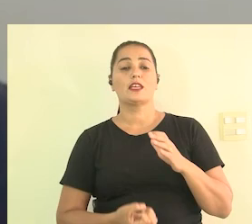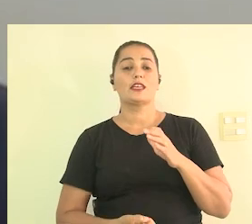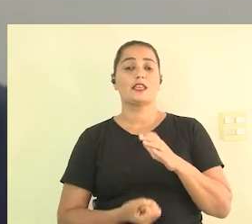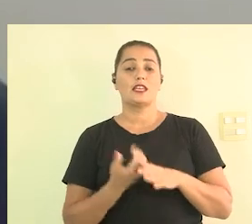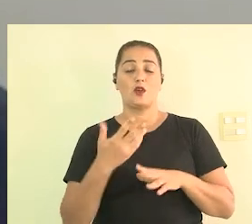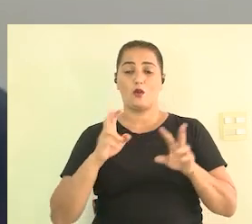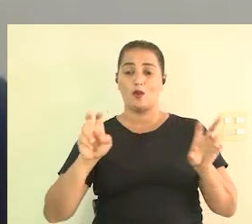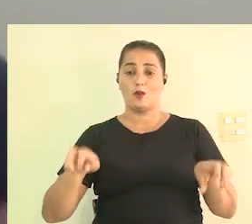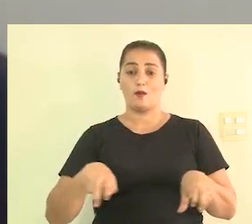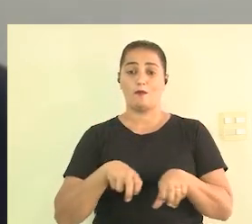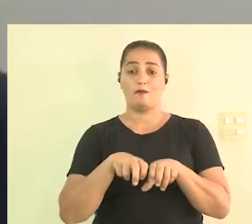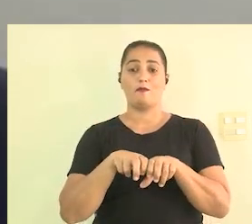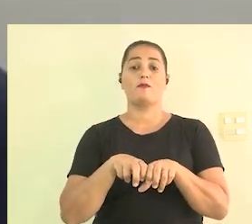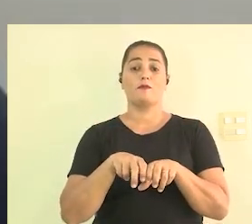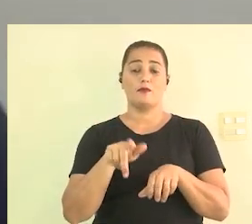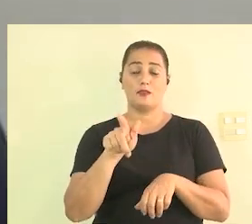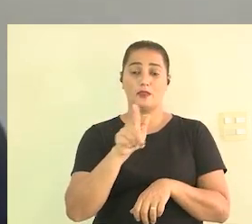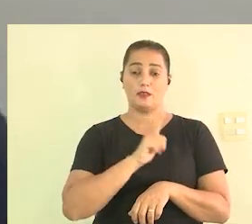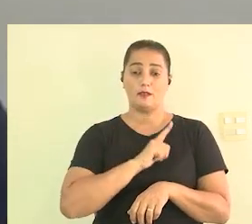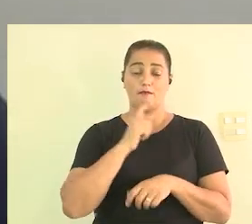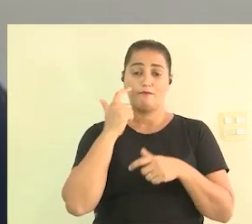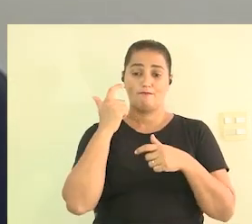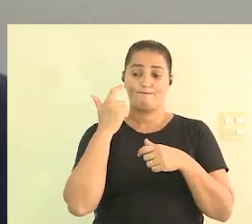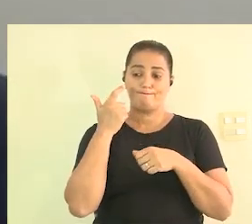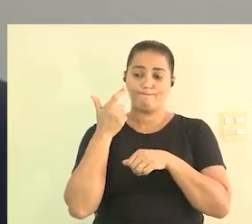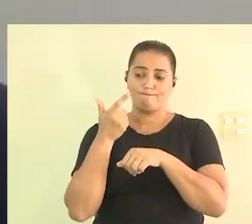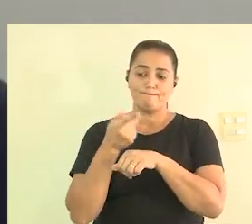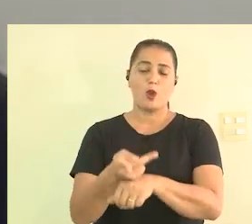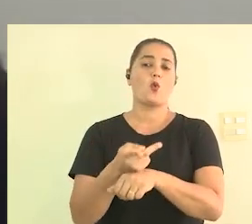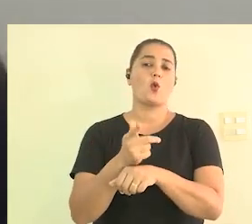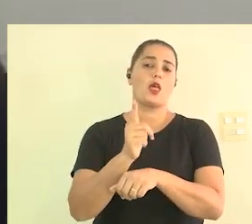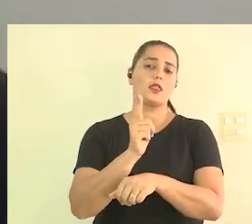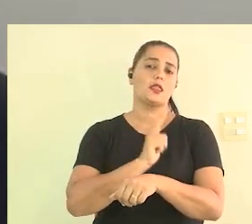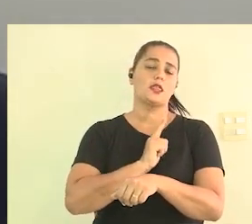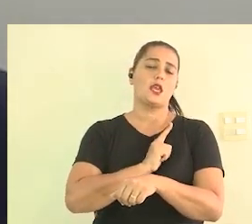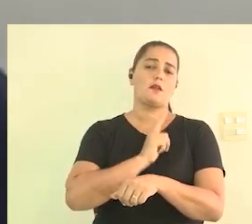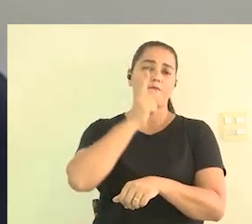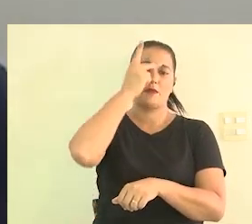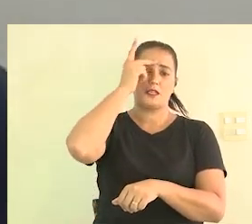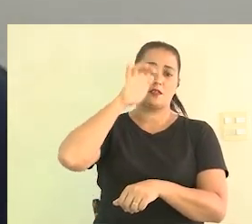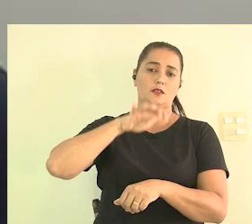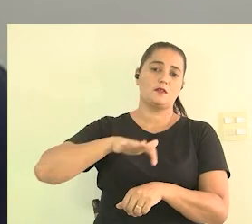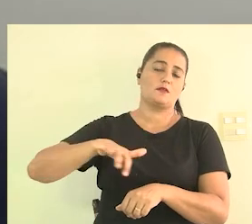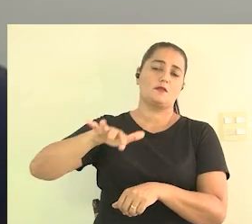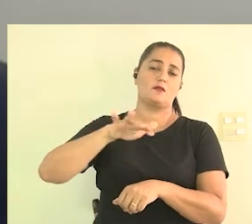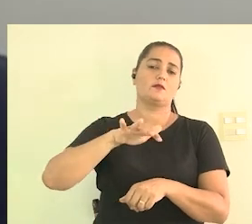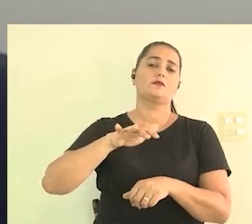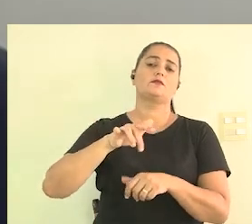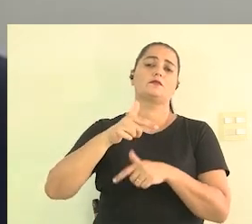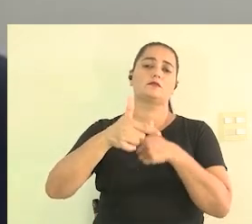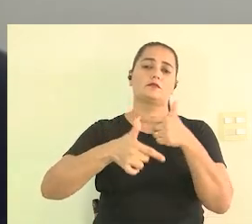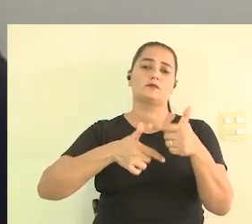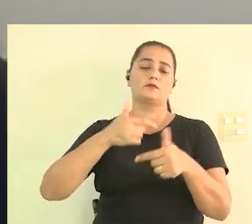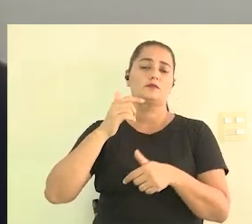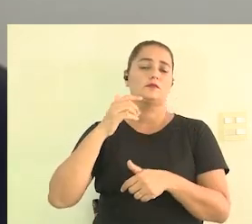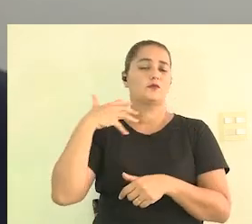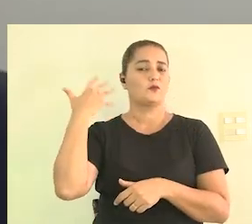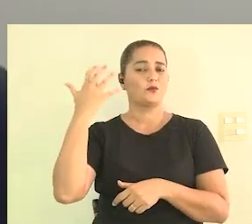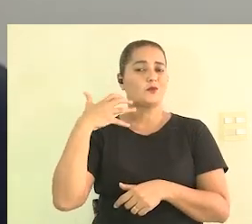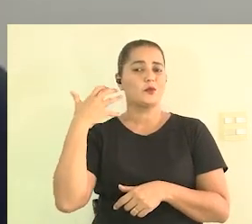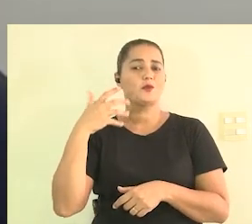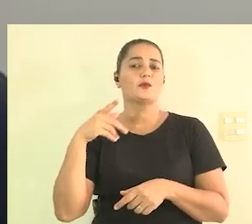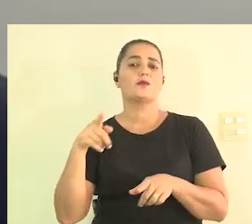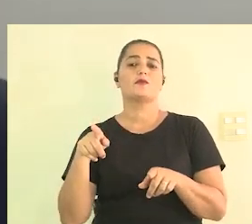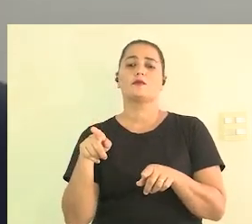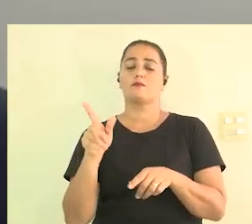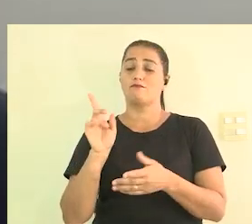pessoas da área da produção da equipe de música aqui e é realmente entender como é que funciona